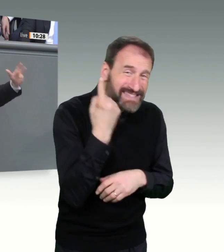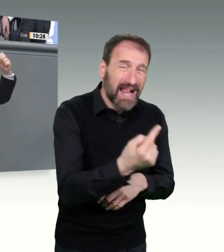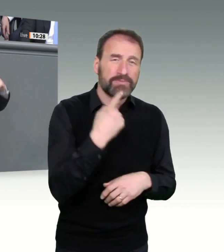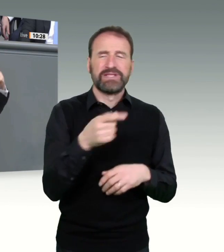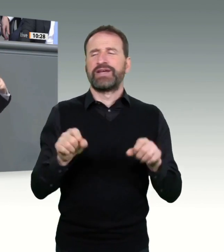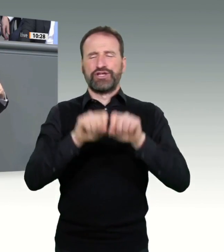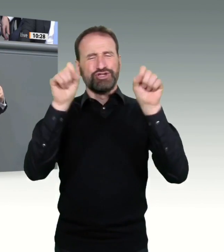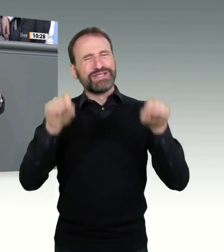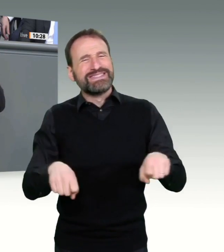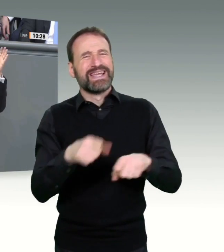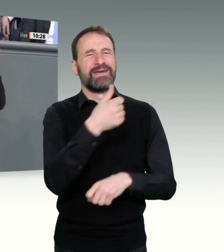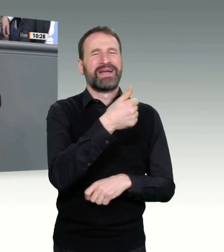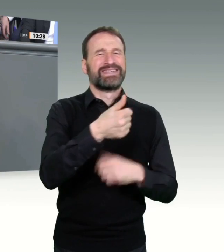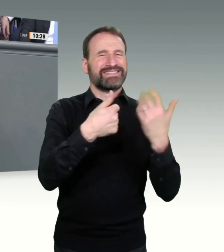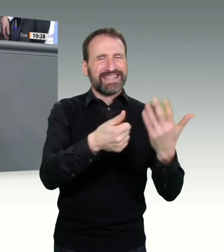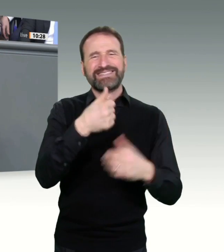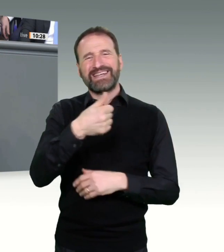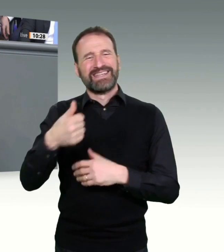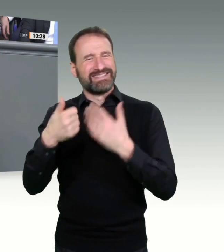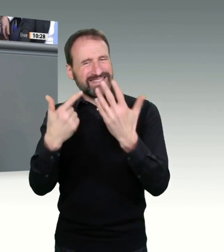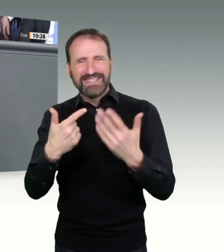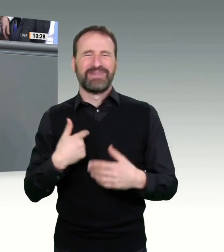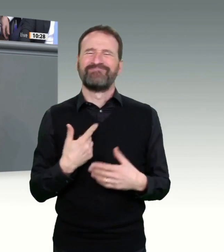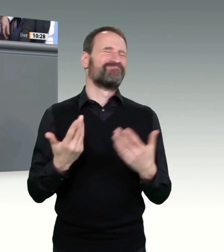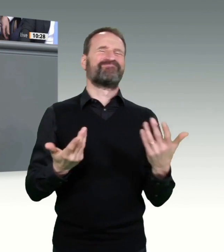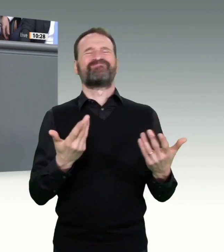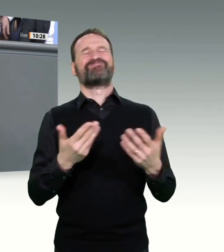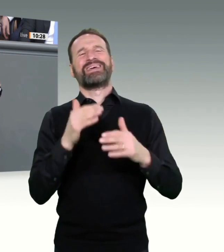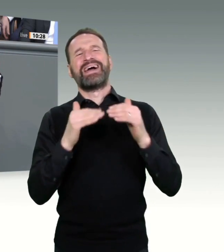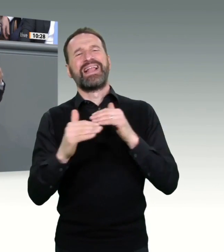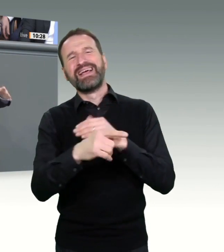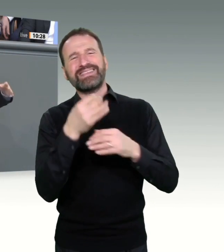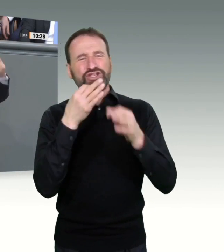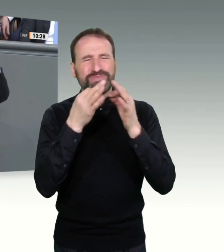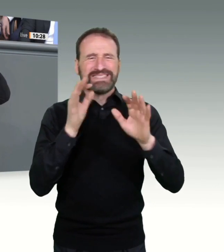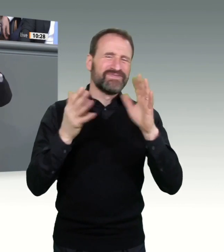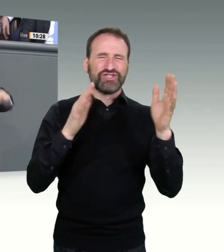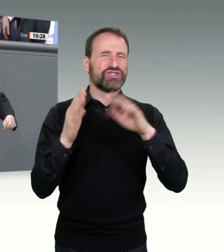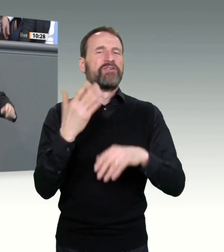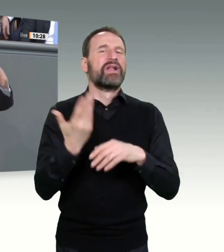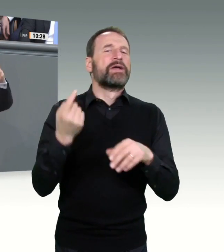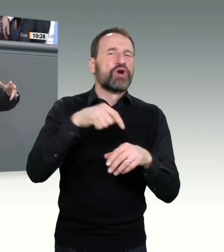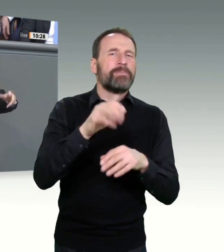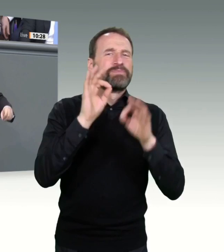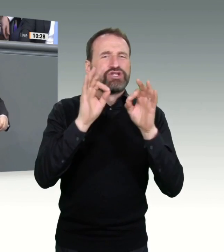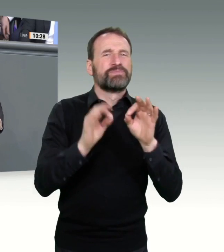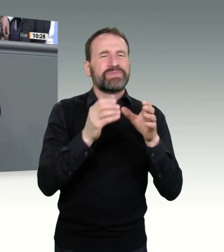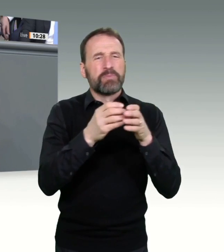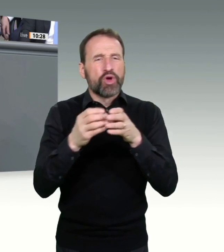es zu Modulen kommen, die kennen wir noch nicht so genau, und weil dann halt jedes Bundesland sein eigenes System haben wollten und